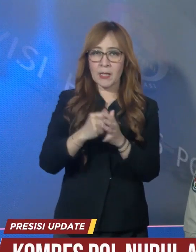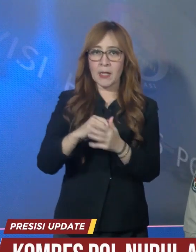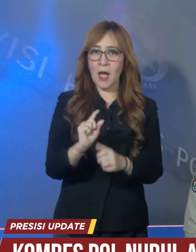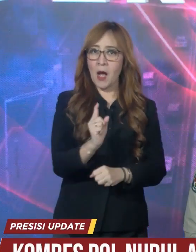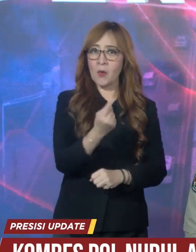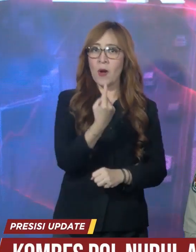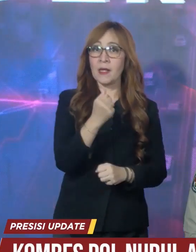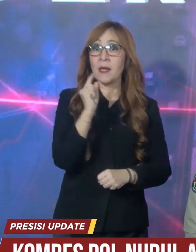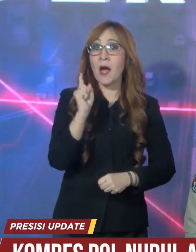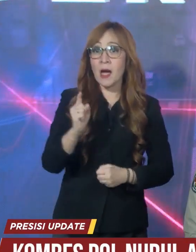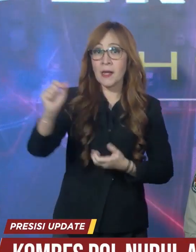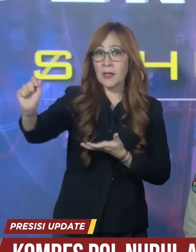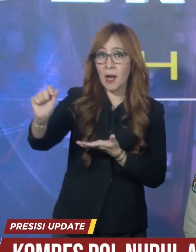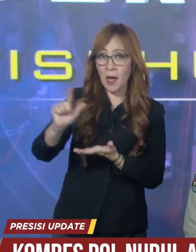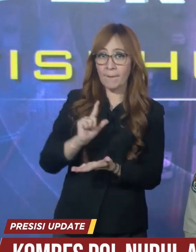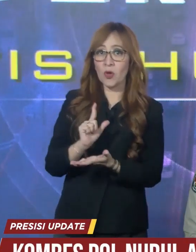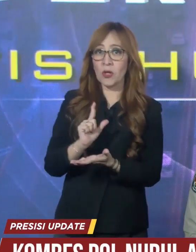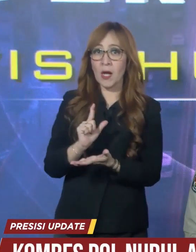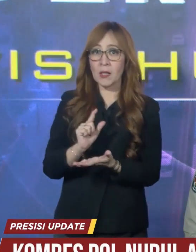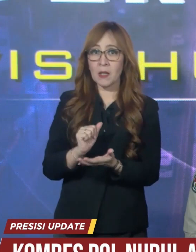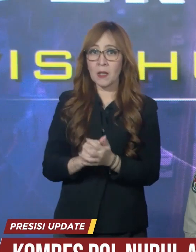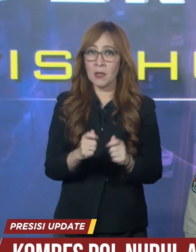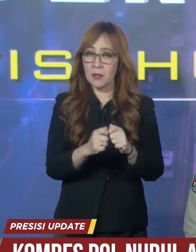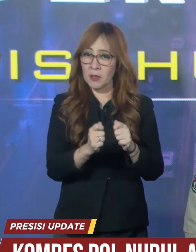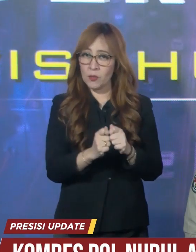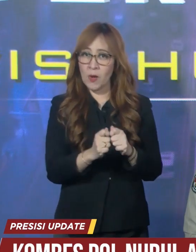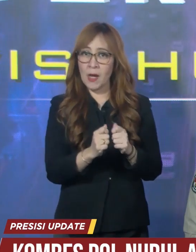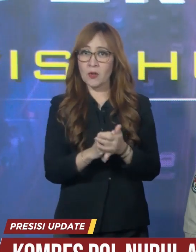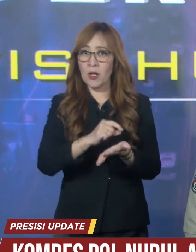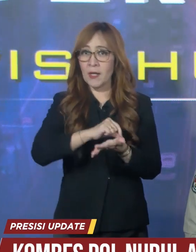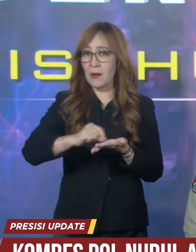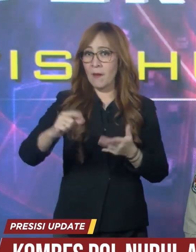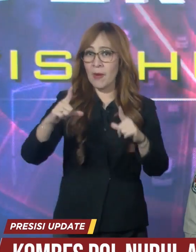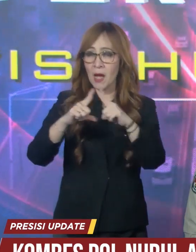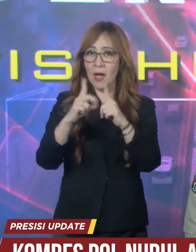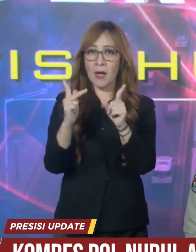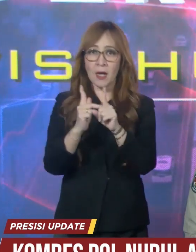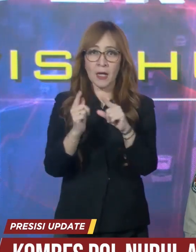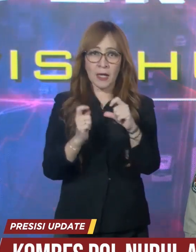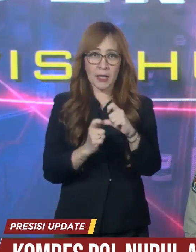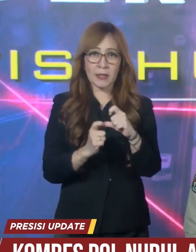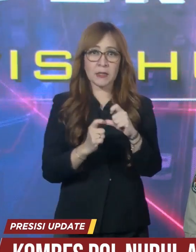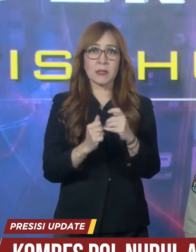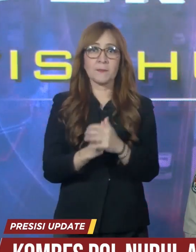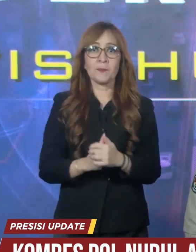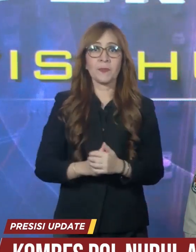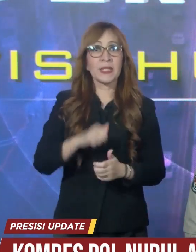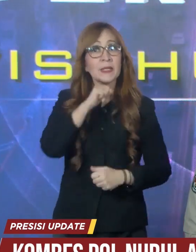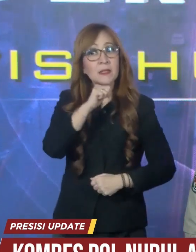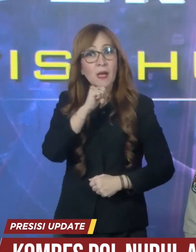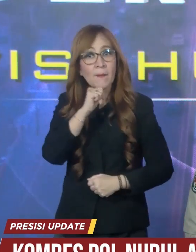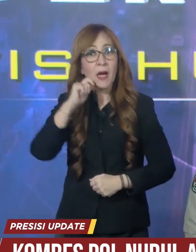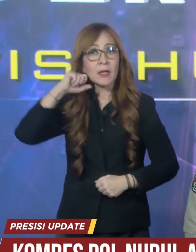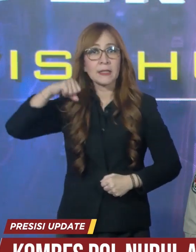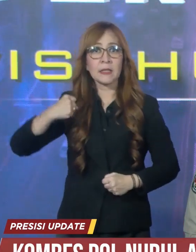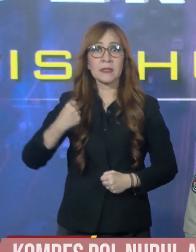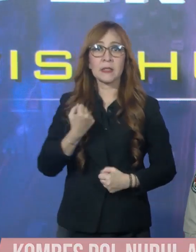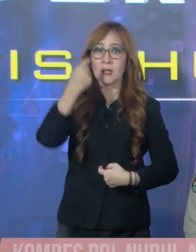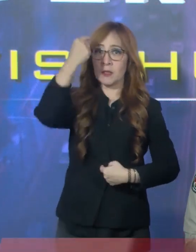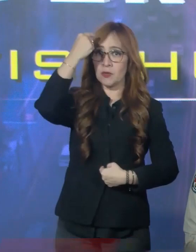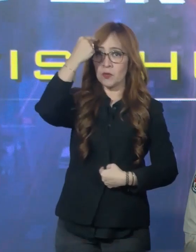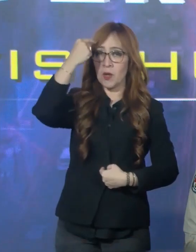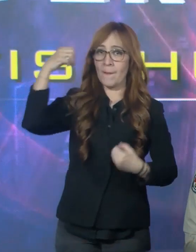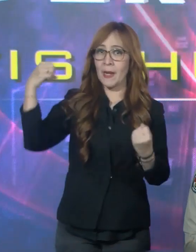diawali adanya laporan yang dibuat oleh sodari AHS yang merupakan istri